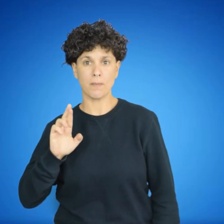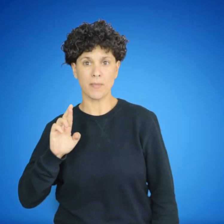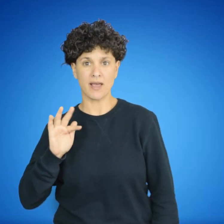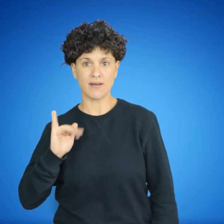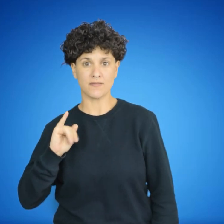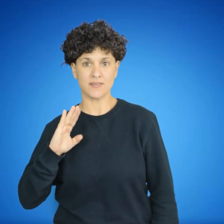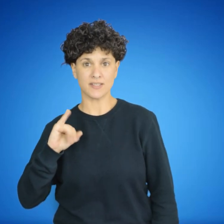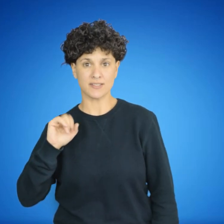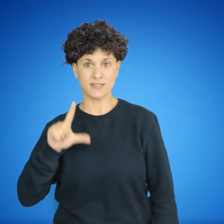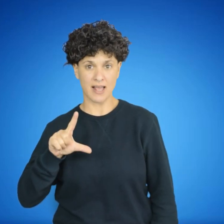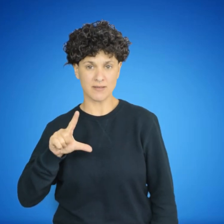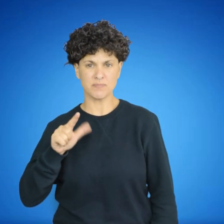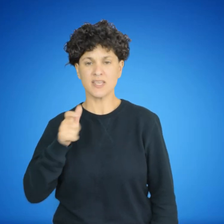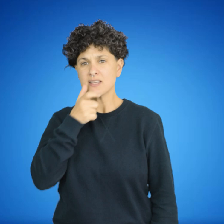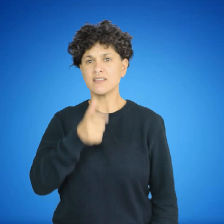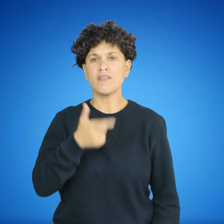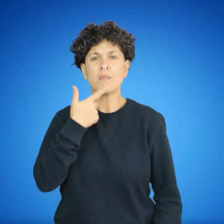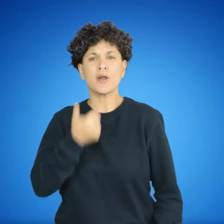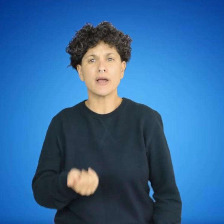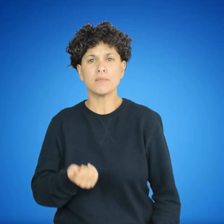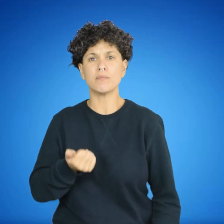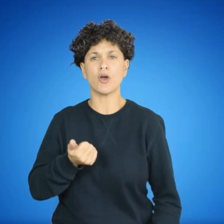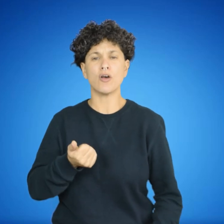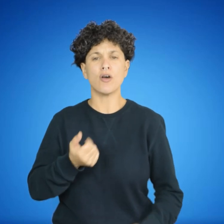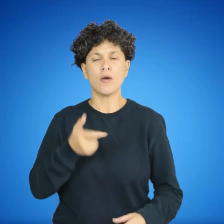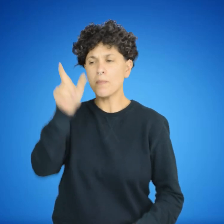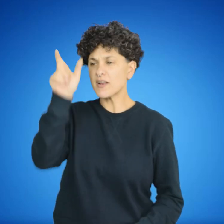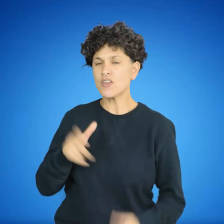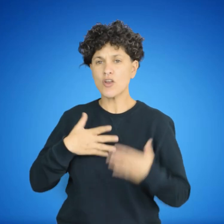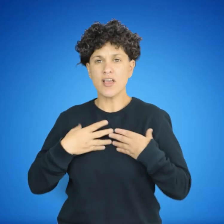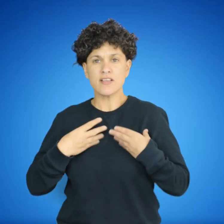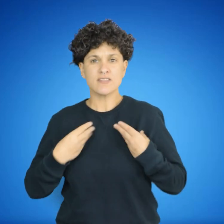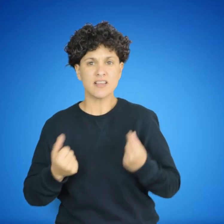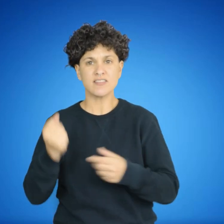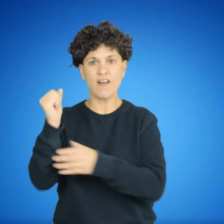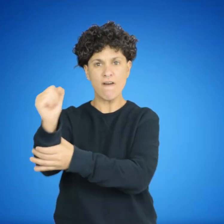que considera superfluos, la fama, el poder político o el prestigio.